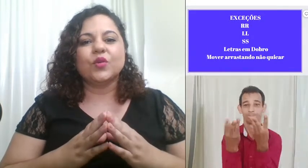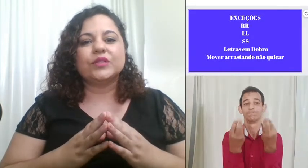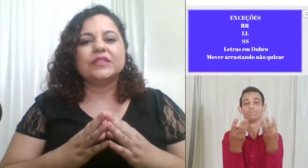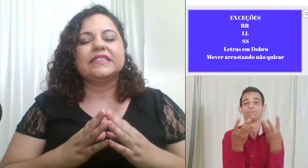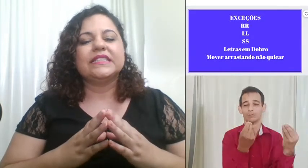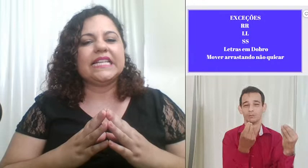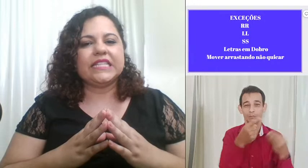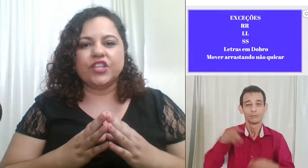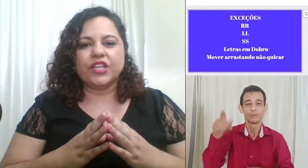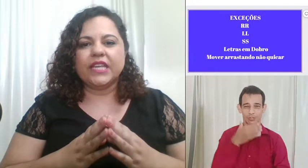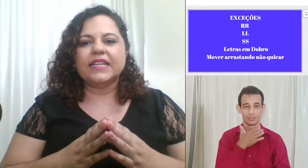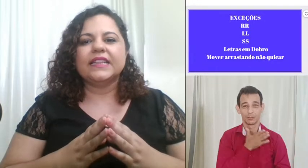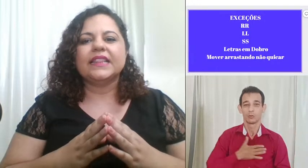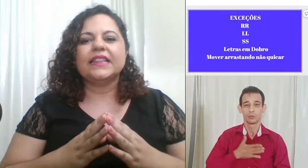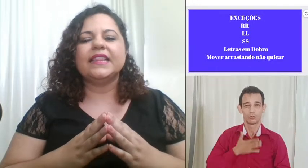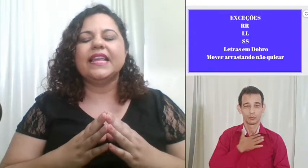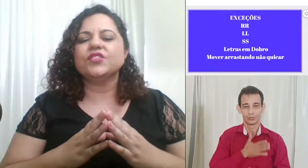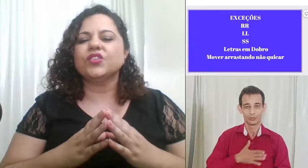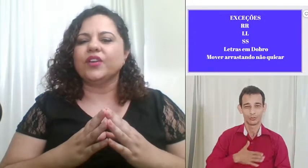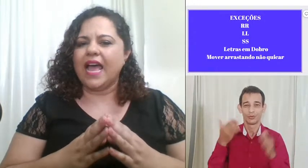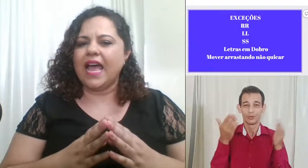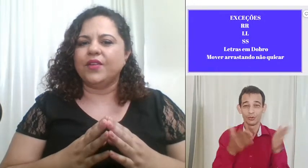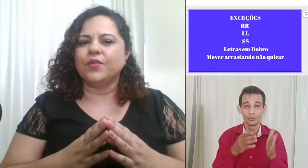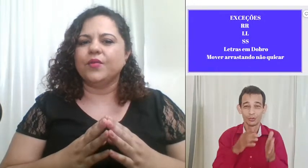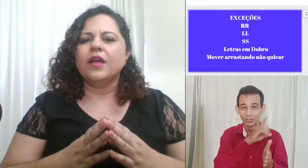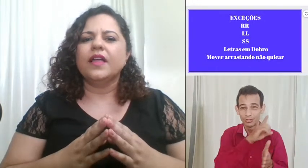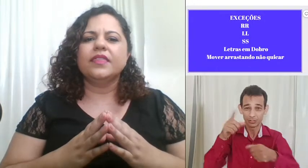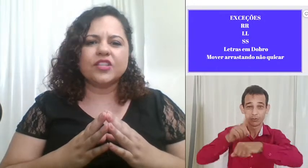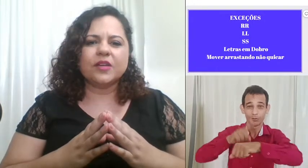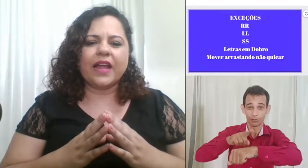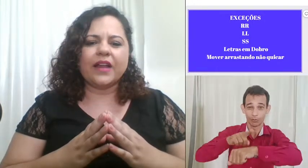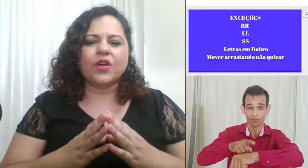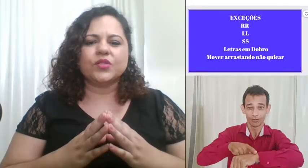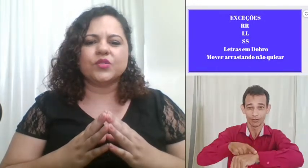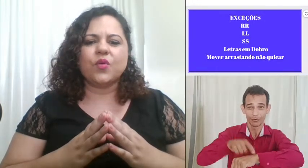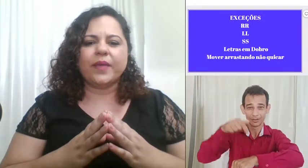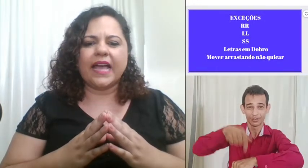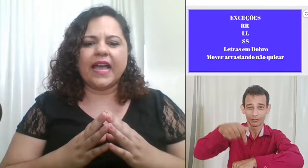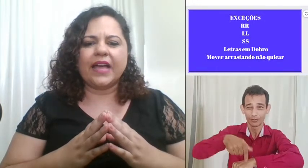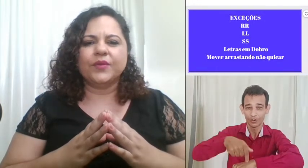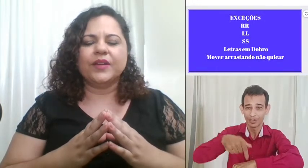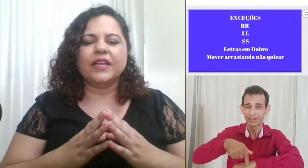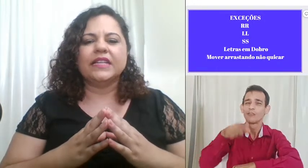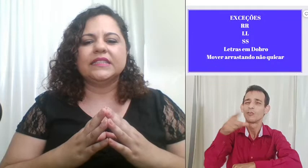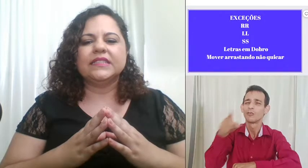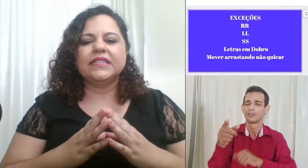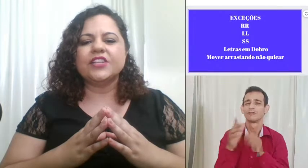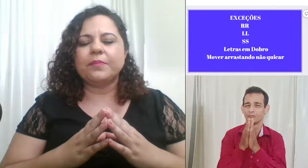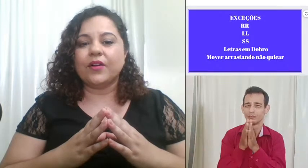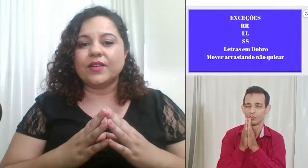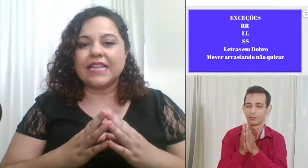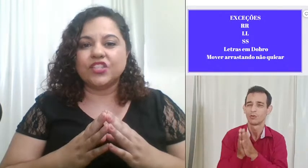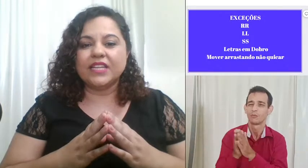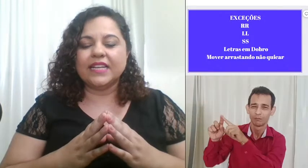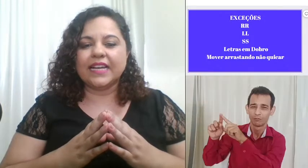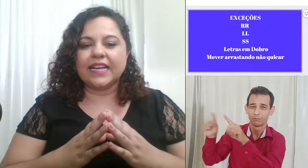desse dia desse horário deixa para nós um comentário deixa para nós a dica aqui